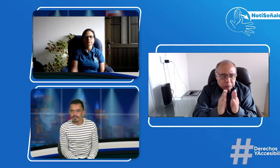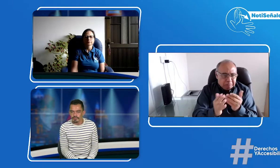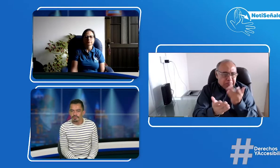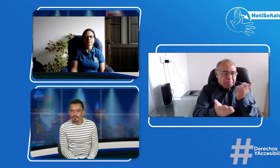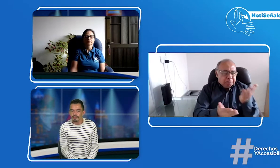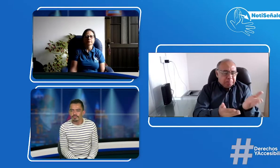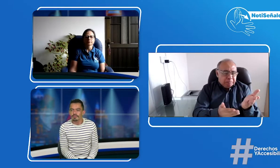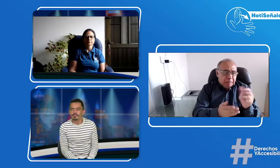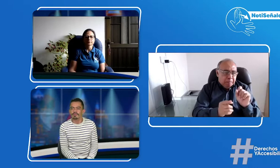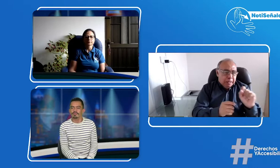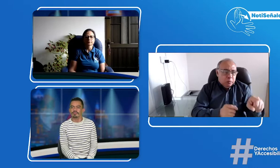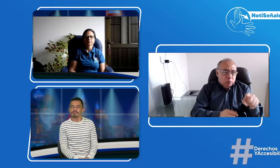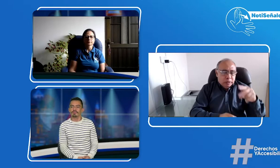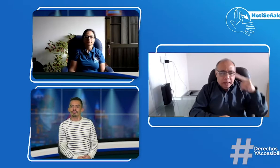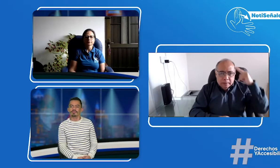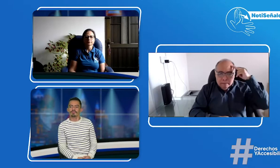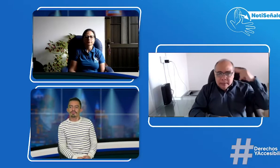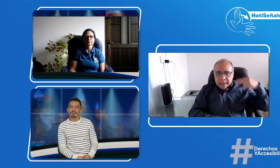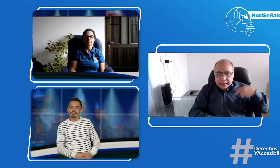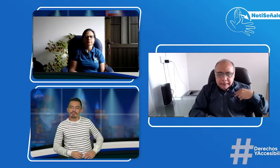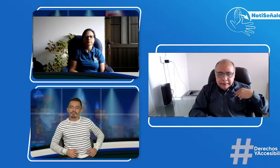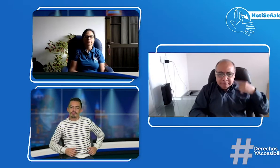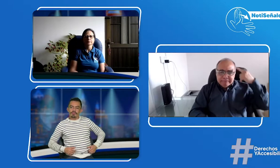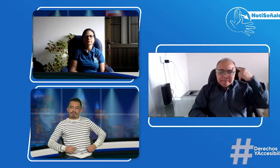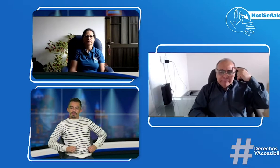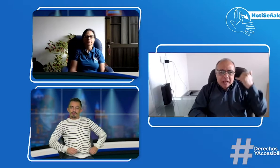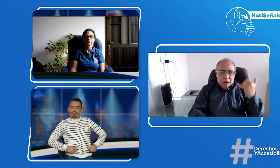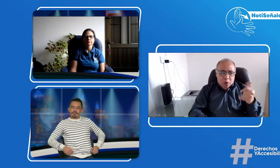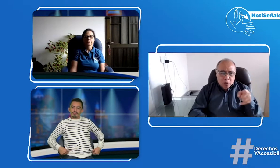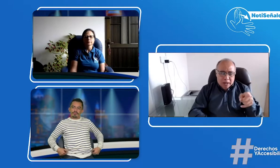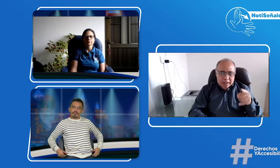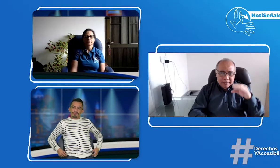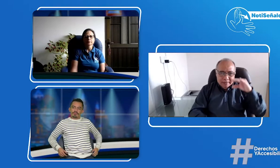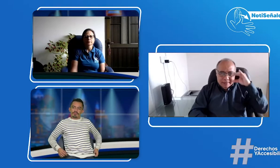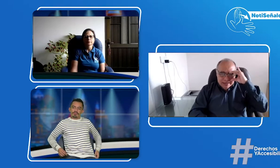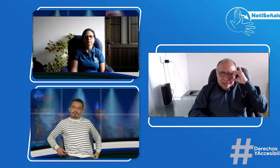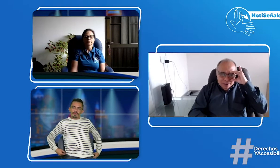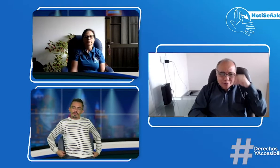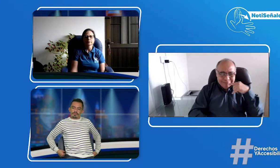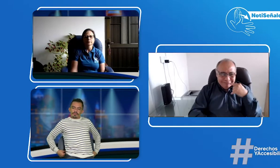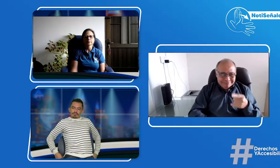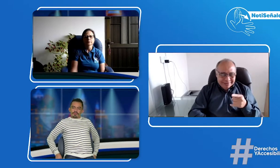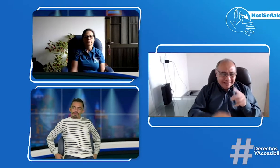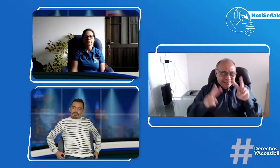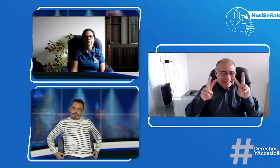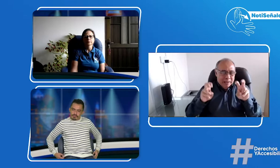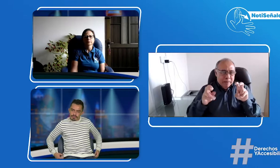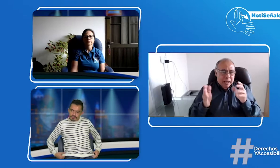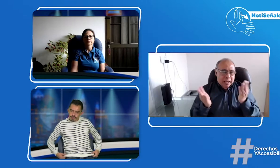conducción. Entonces quiero hacerle una pregunta sobre lo que estabas mencionando a Marleni.